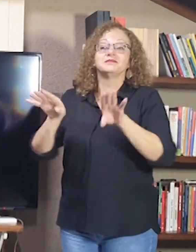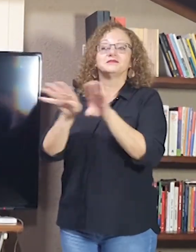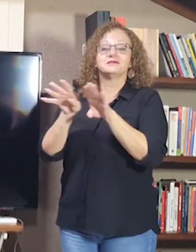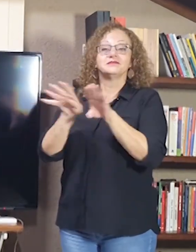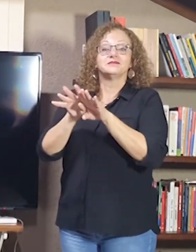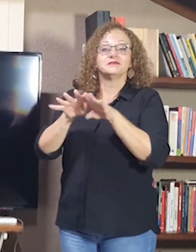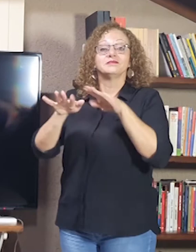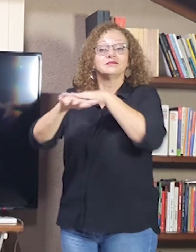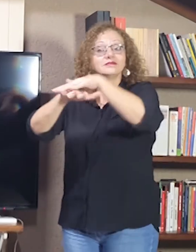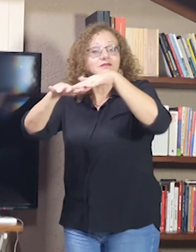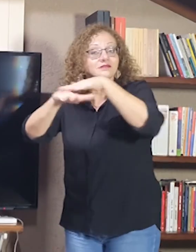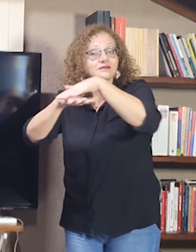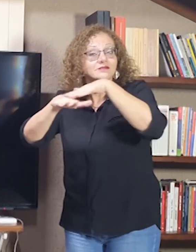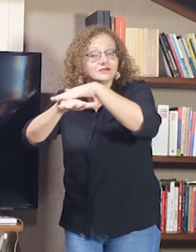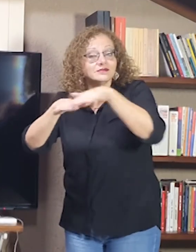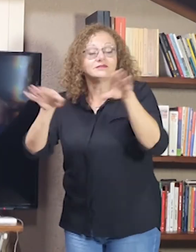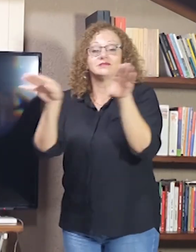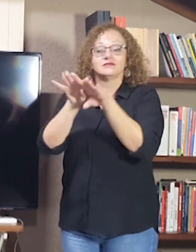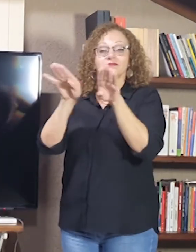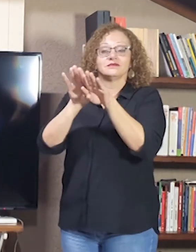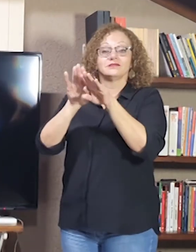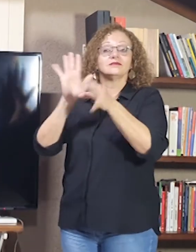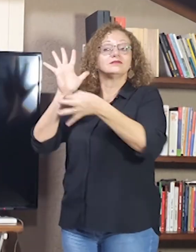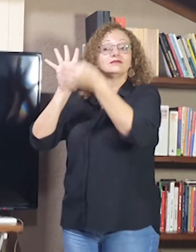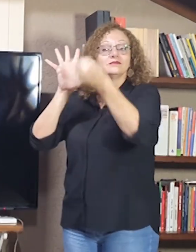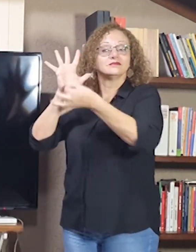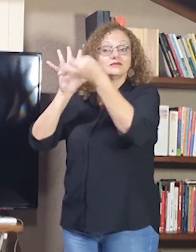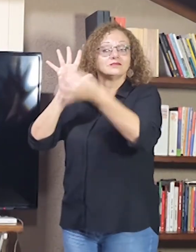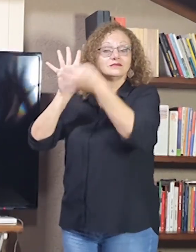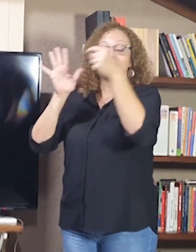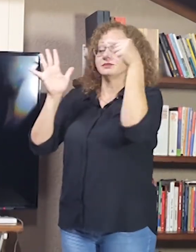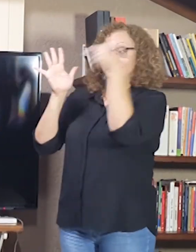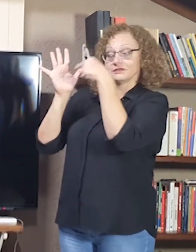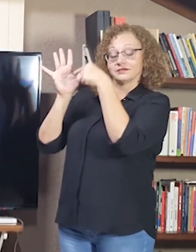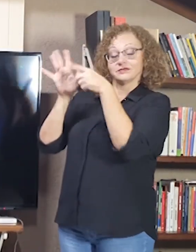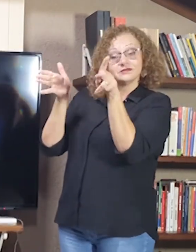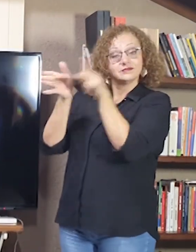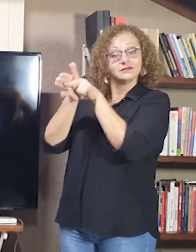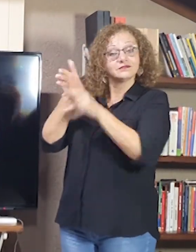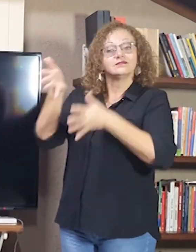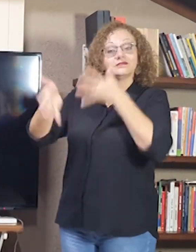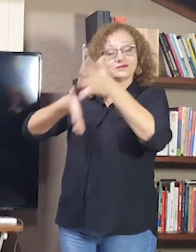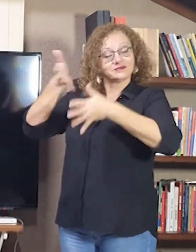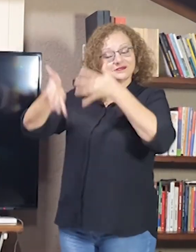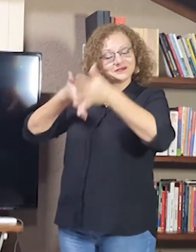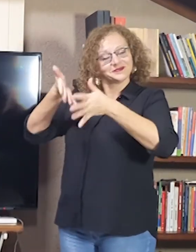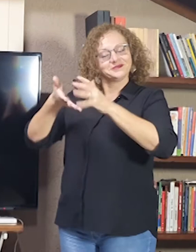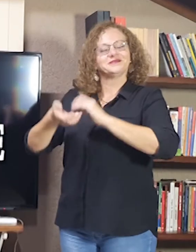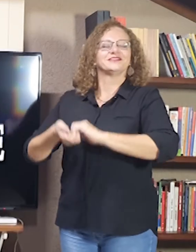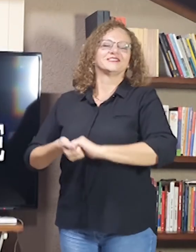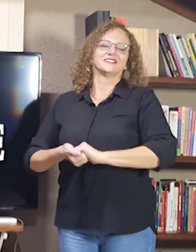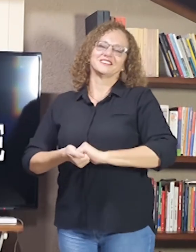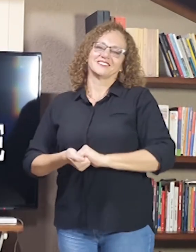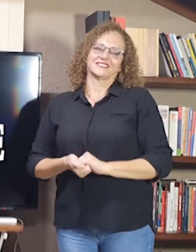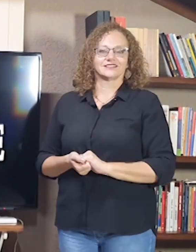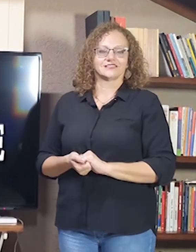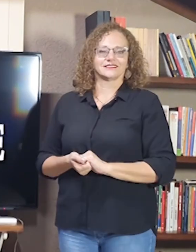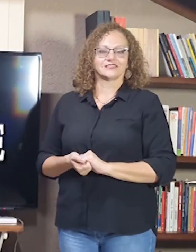Conversar. Opinião. Então, estes são conceitos de morfemas presos. Exemplos de morfemas